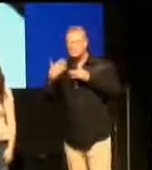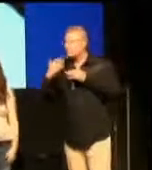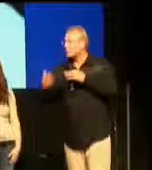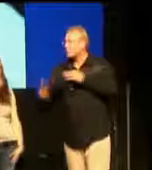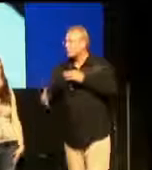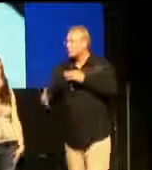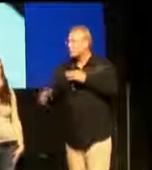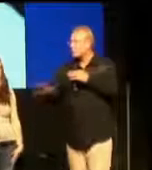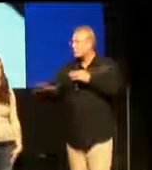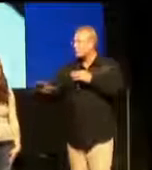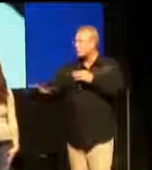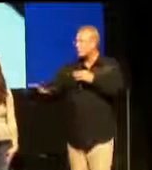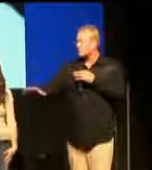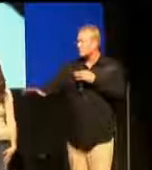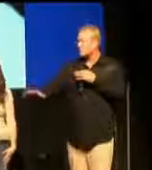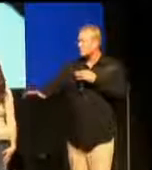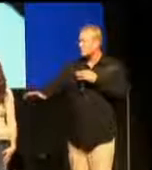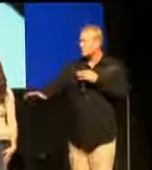stirbt.